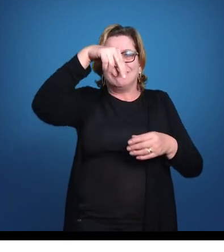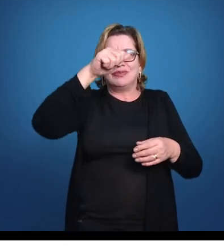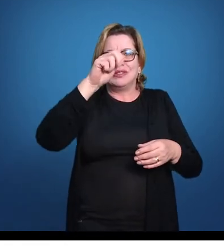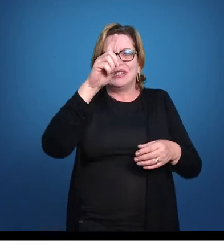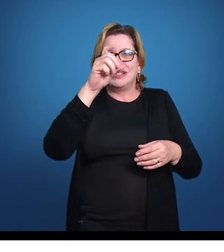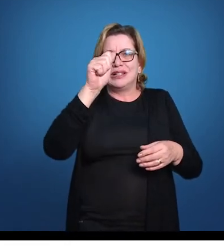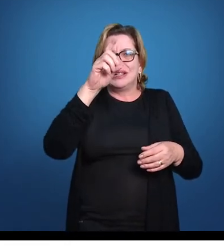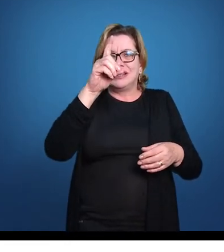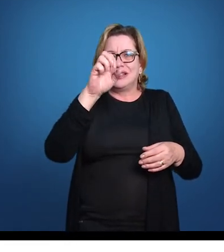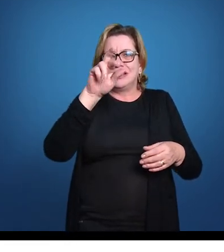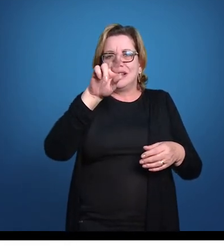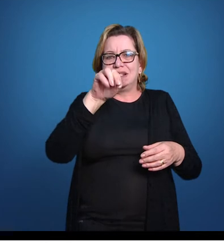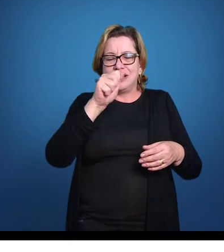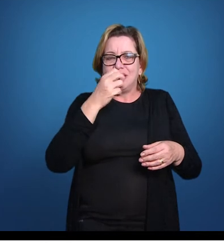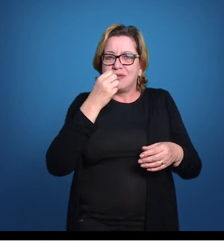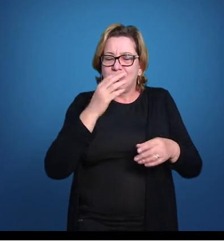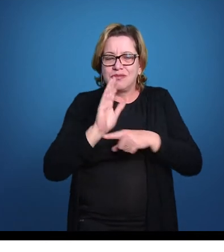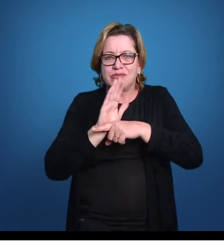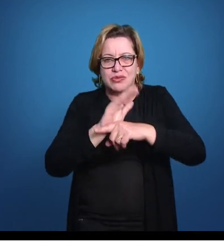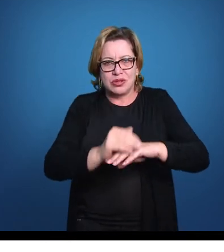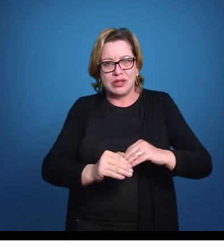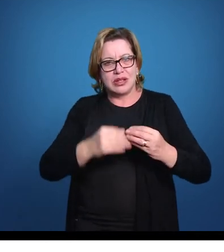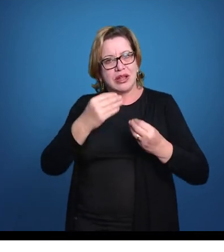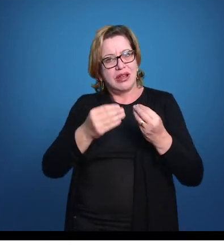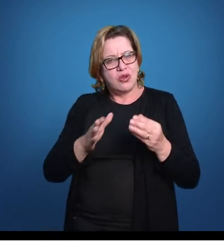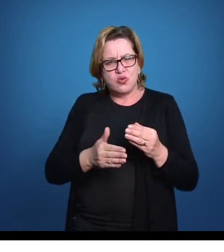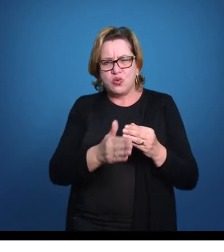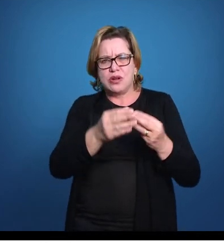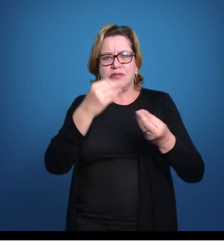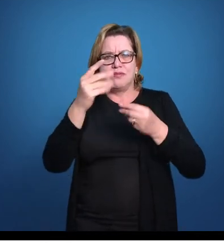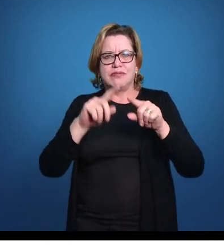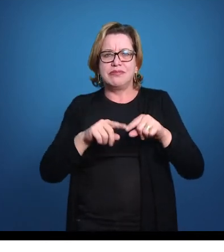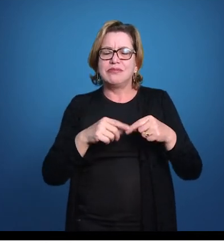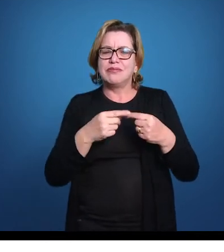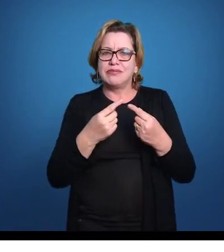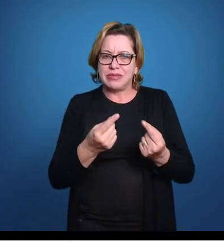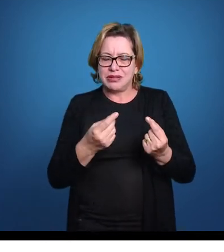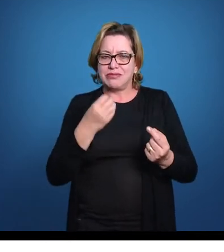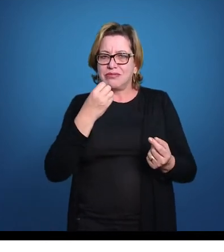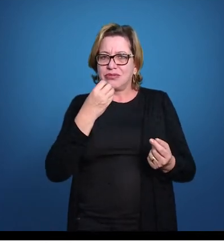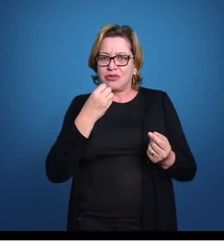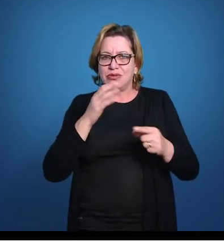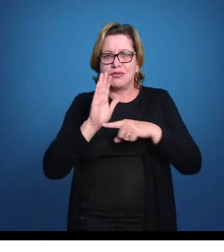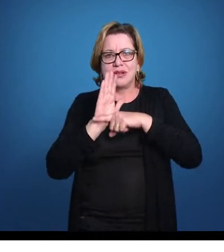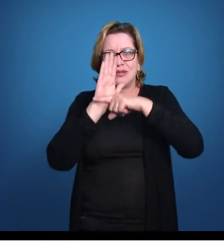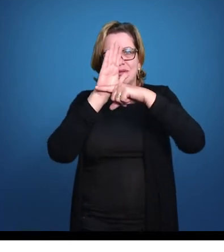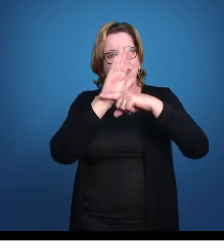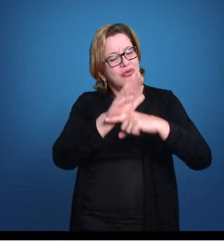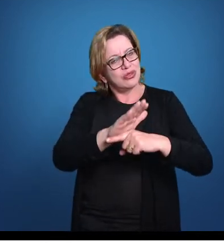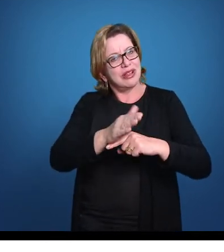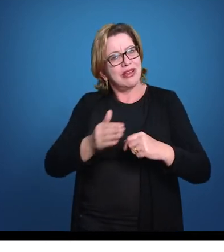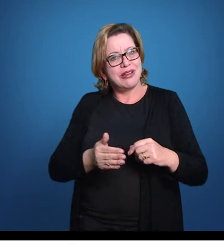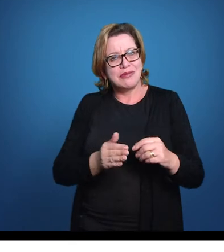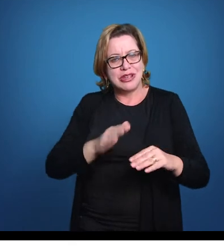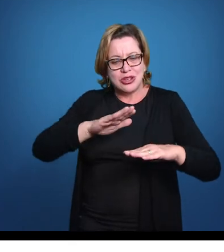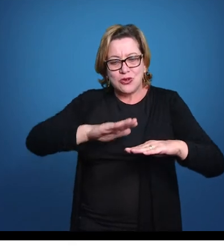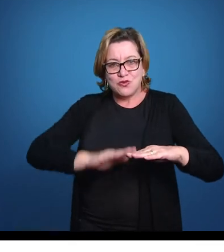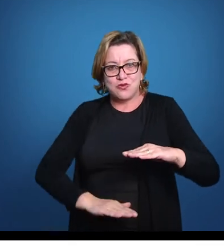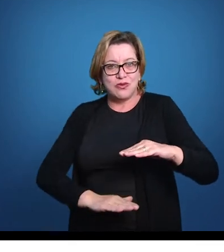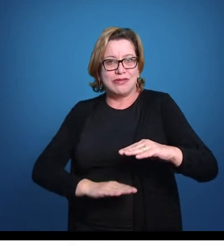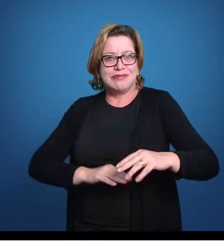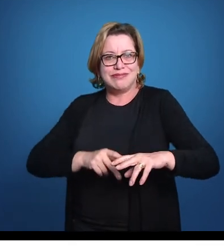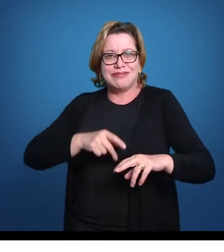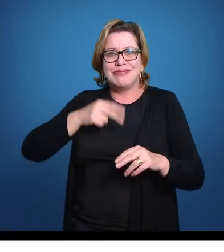também funciona para nadar muito bem, mas esse tipo de nadadeira, ela também foi muito eficiente para ajudar o bicho se apoiar no fundo